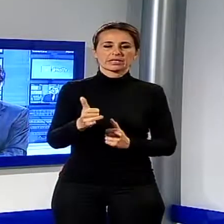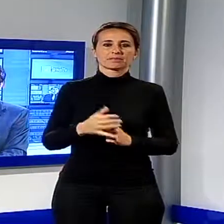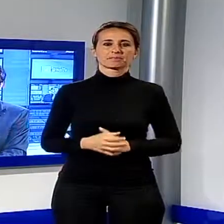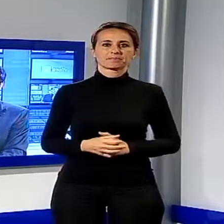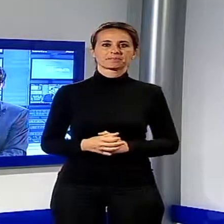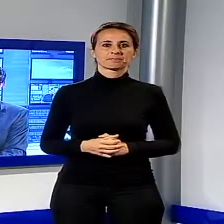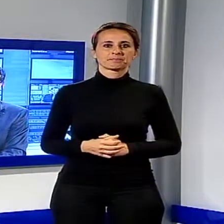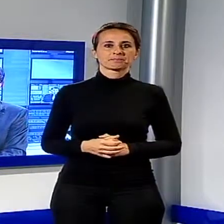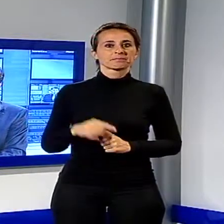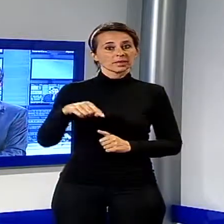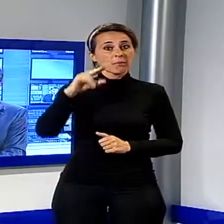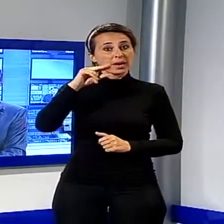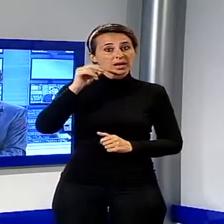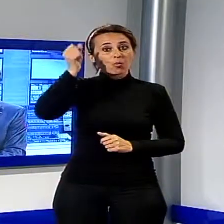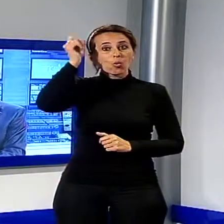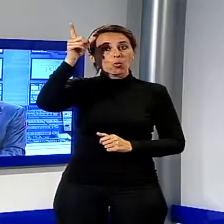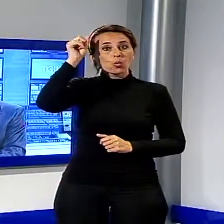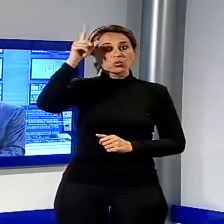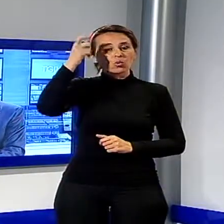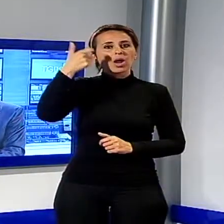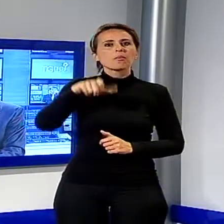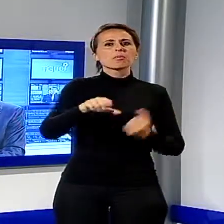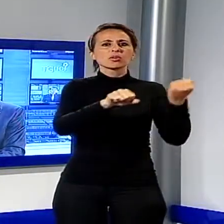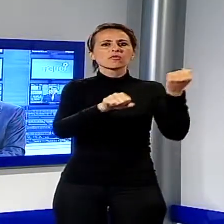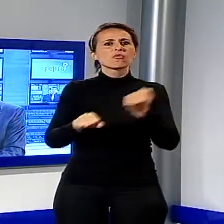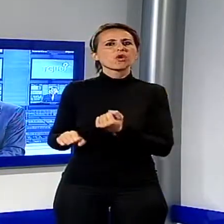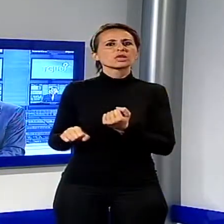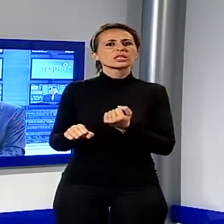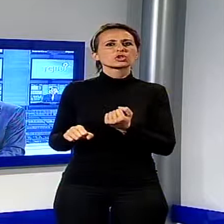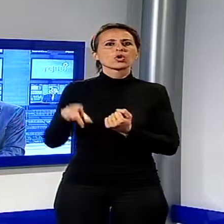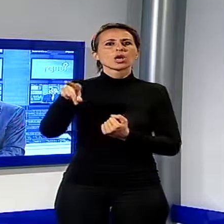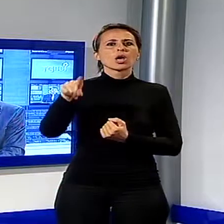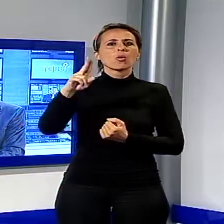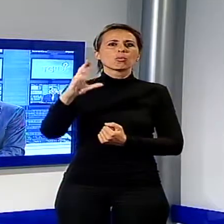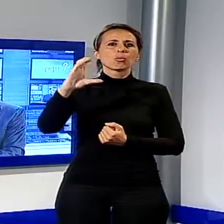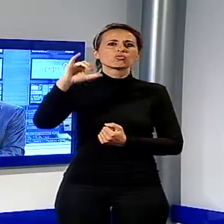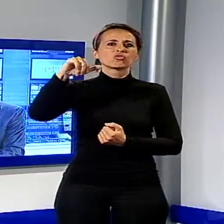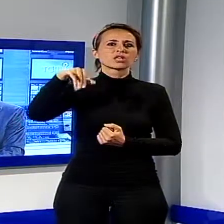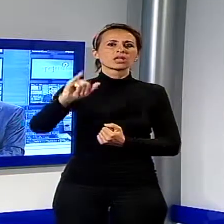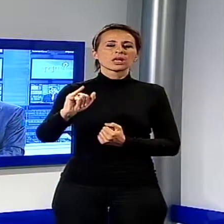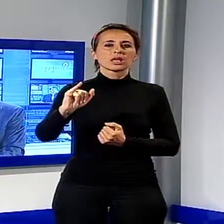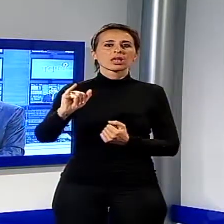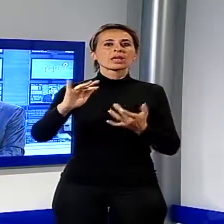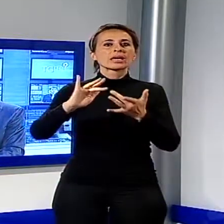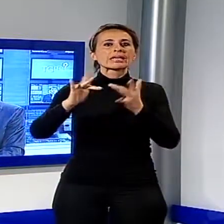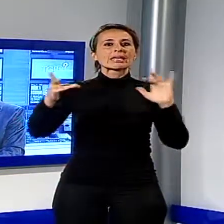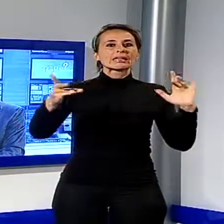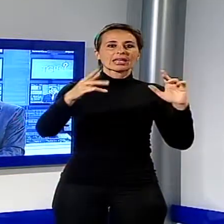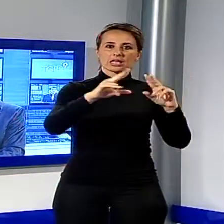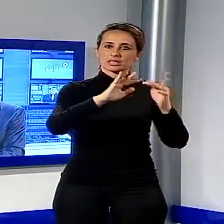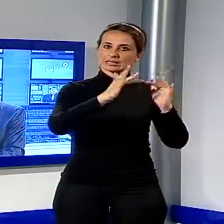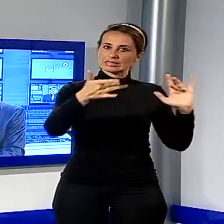Adesso parliamo di cultura perché la Fondazione Puccini ha presentato un nuovo sito internet e un'applicazione